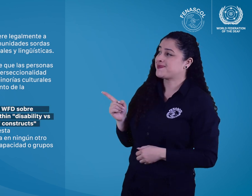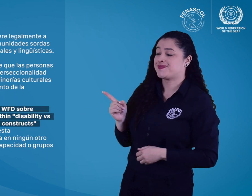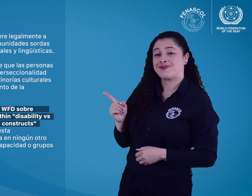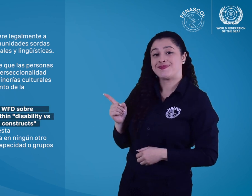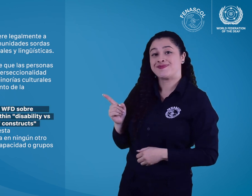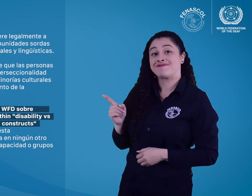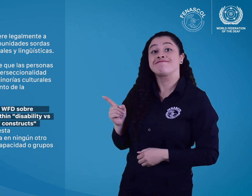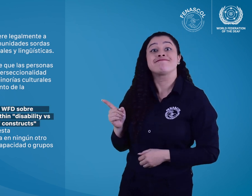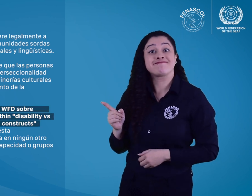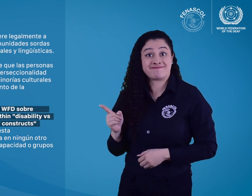pantalla